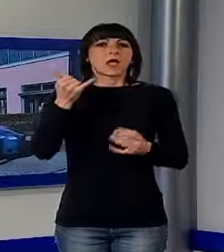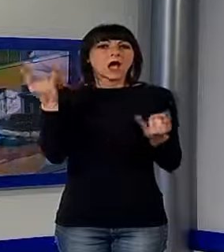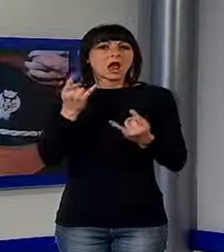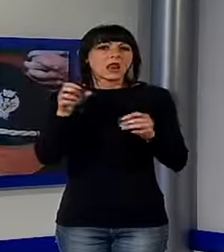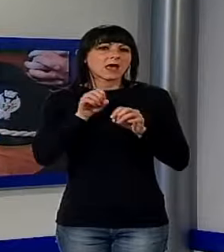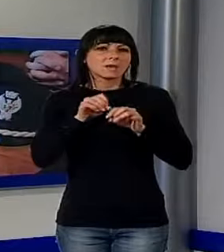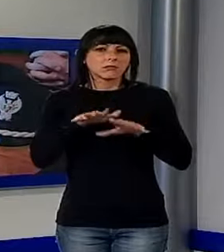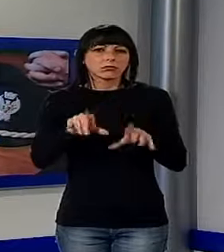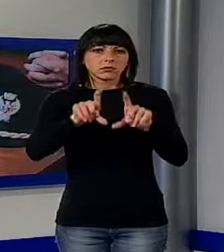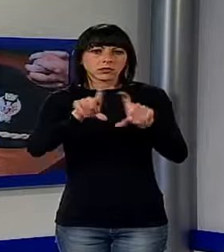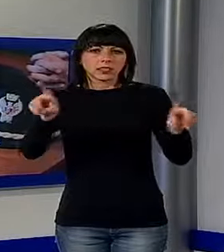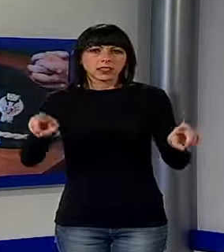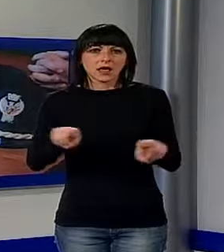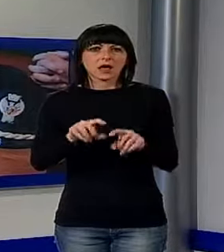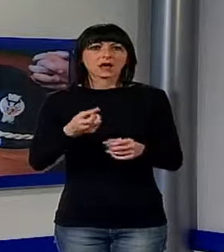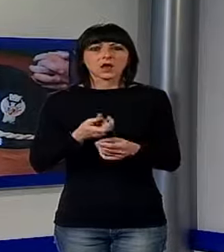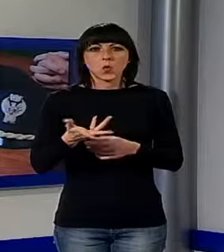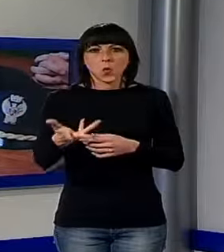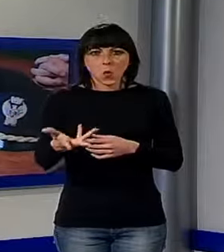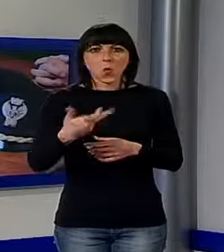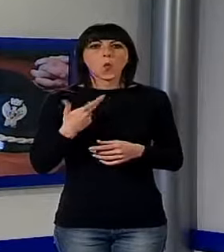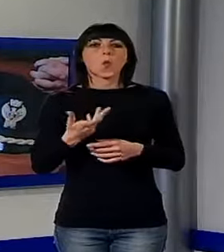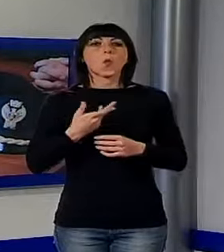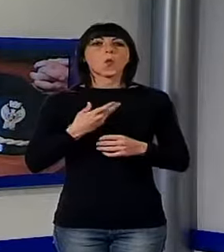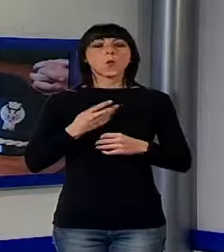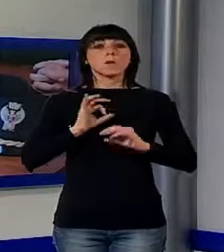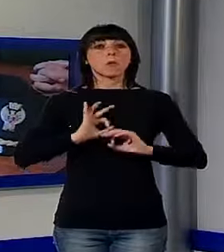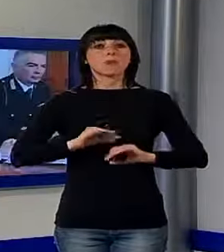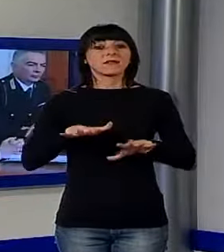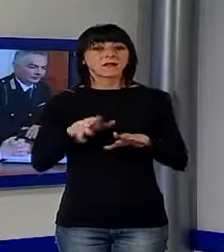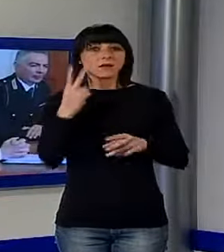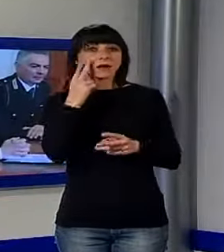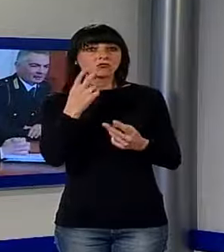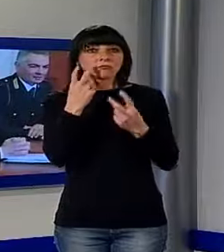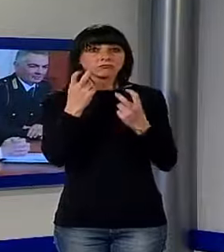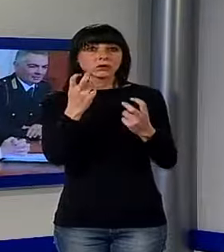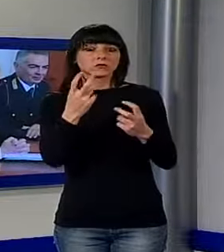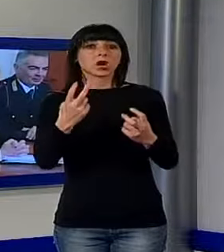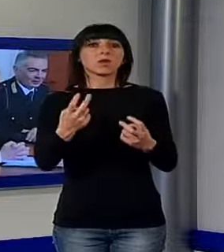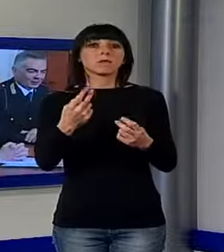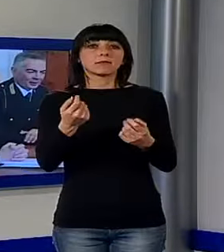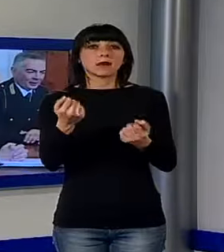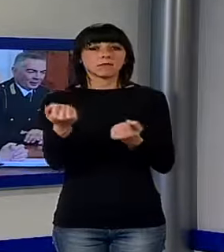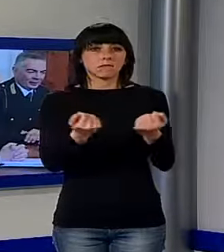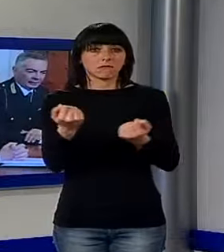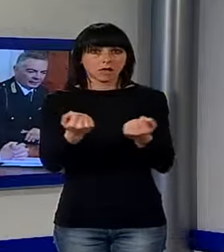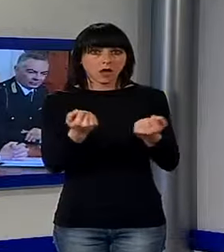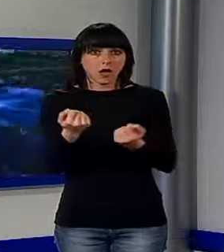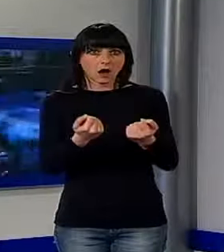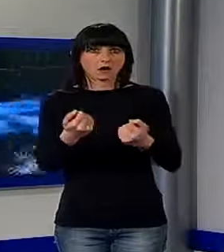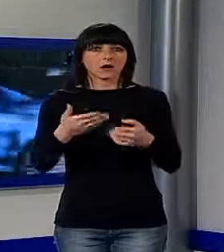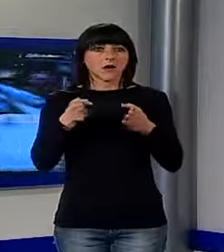una pattuglia della sottosezione di Viereggio ha avvistato i banditi all'altezza dell'area di servizio Versilia. A quel punto,